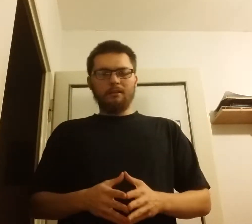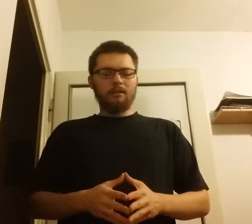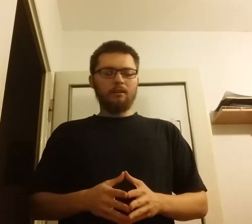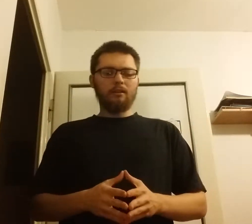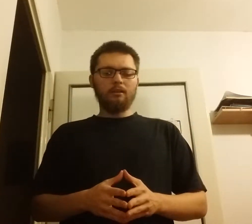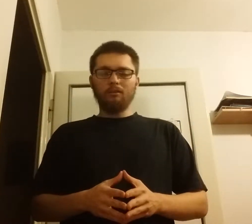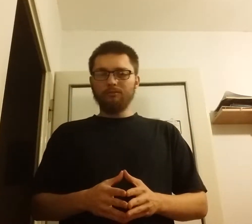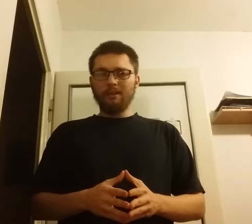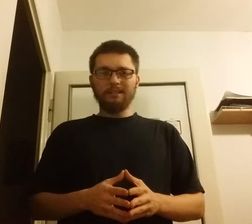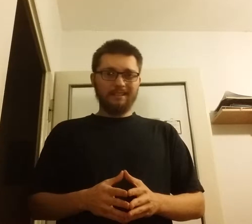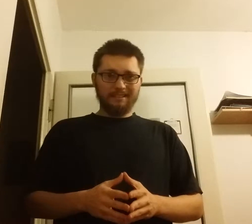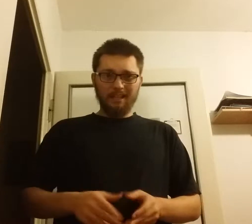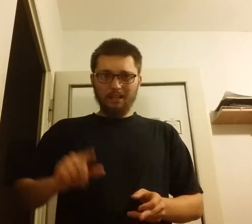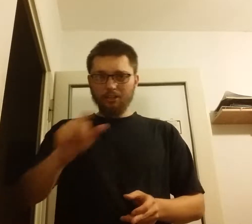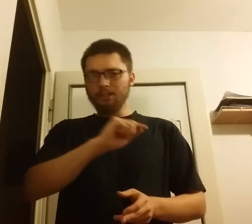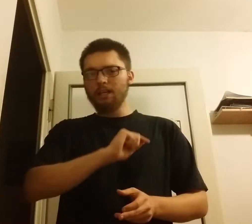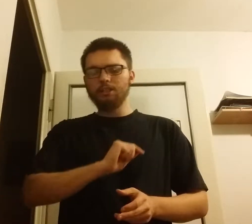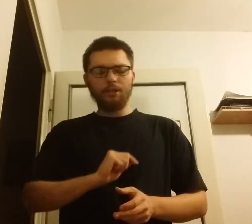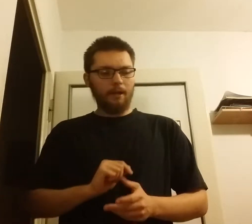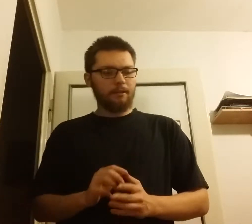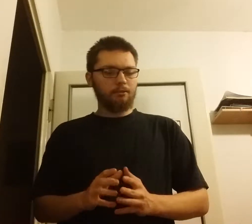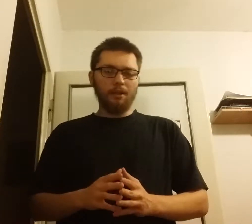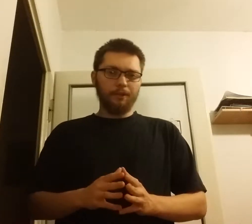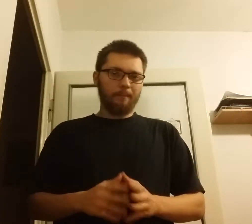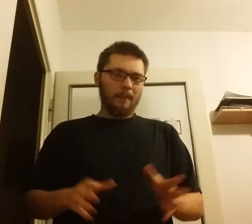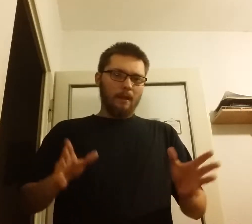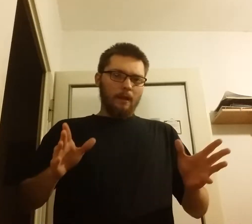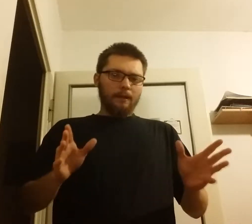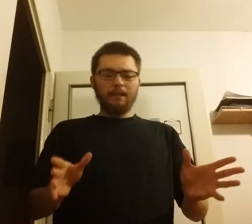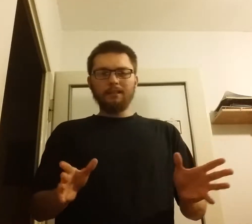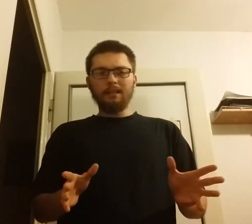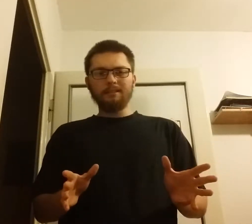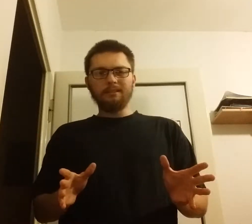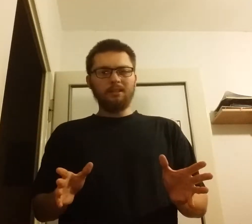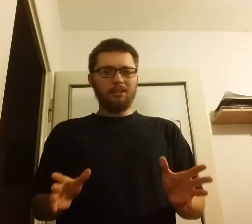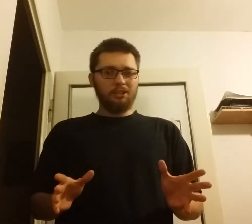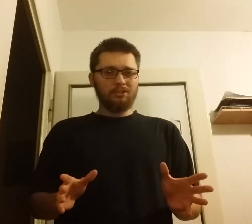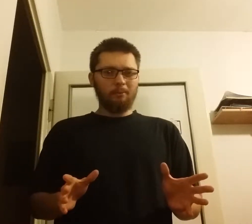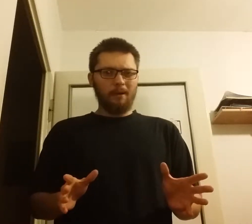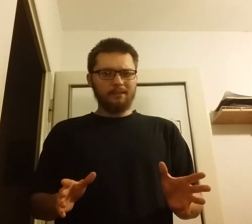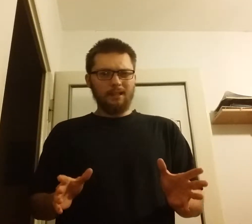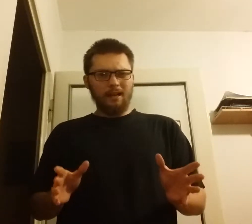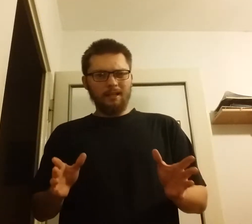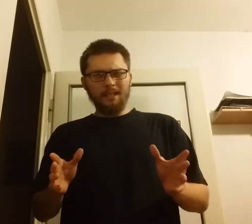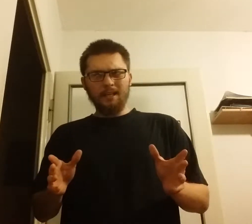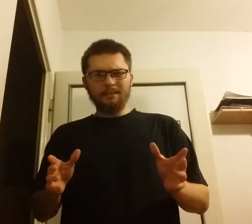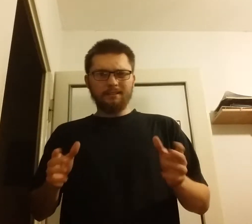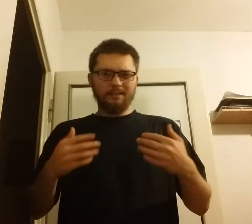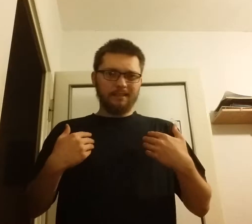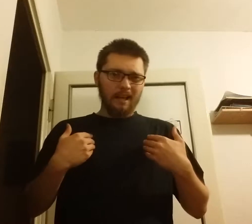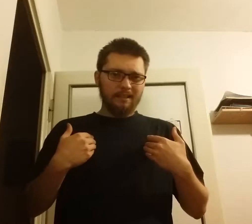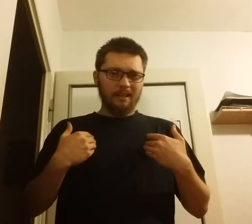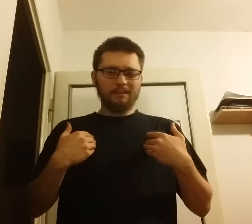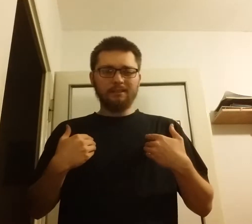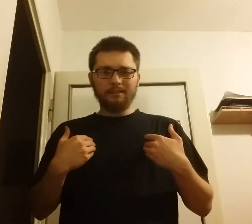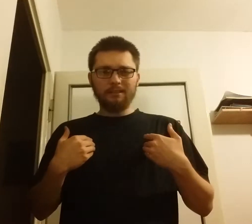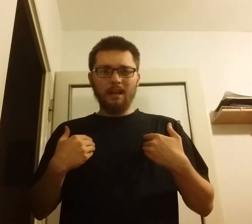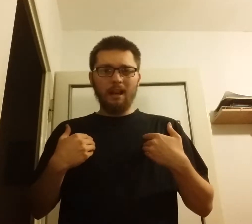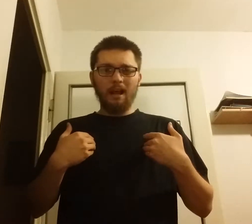od Was zależy. Tak czy siak. Słuchajcie, 11 listopada jest dla nas, dla